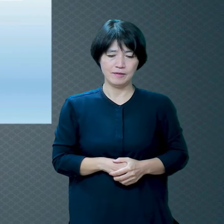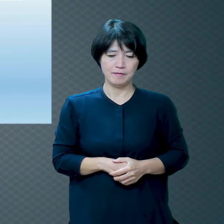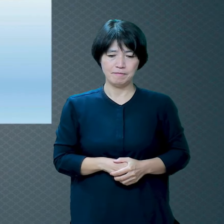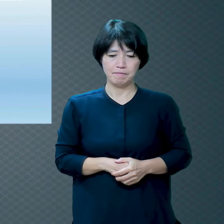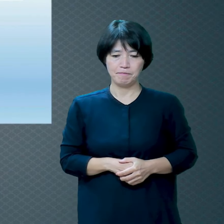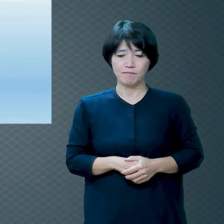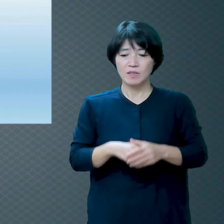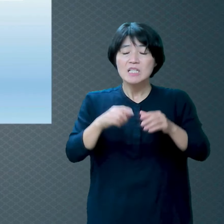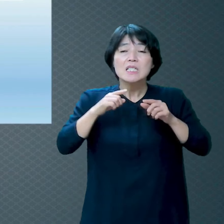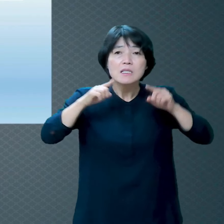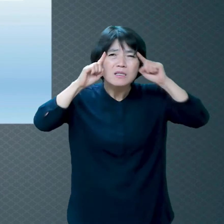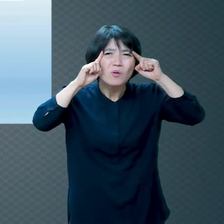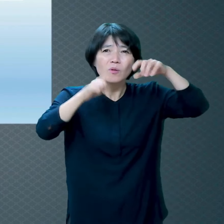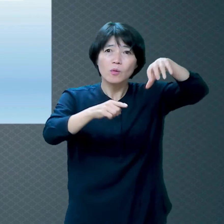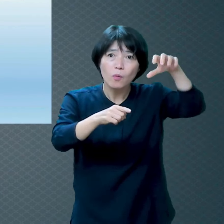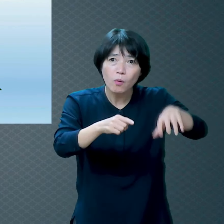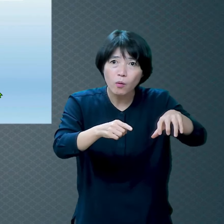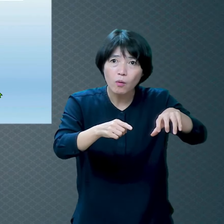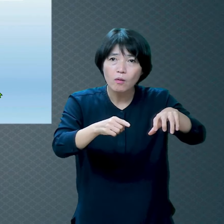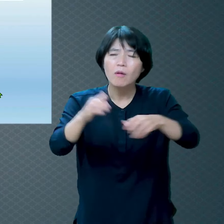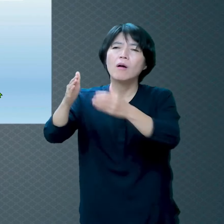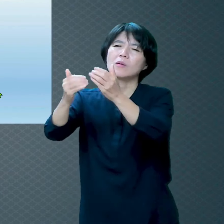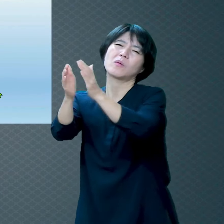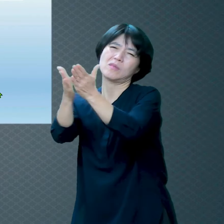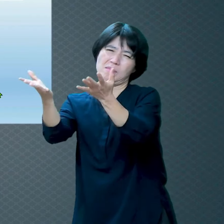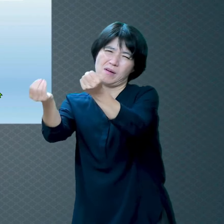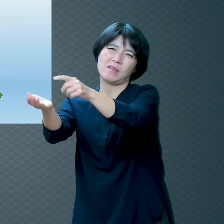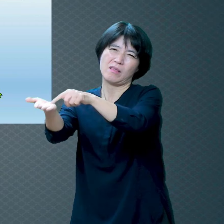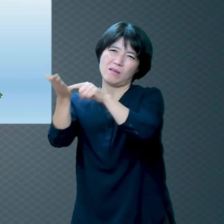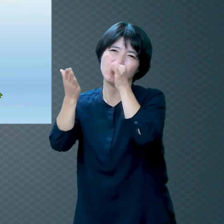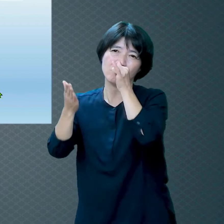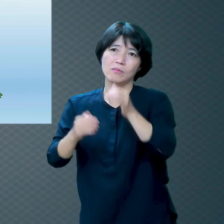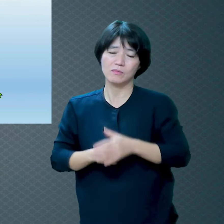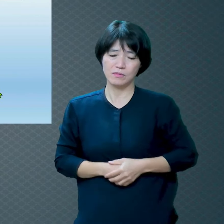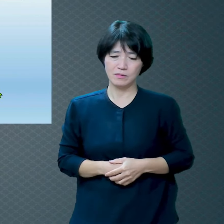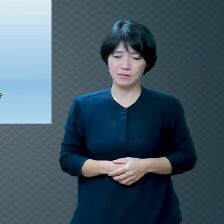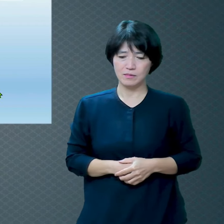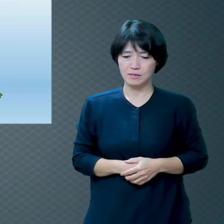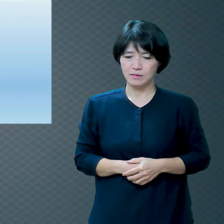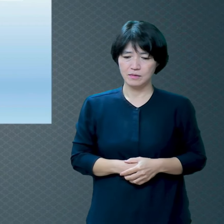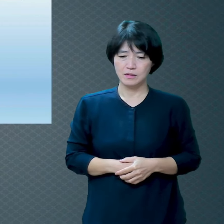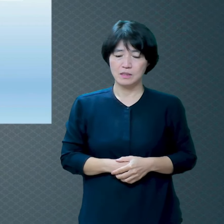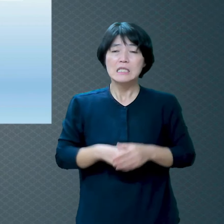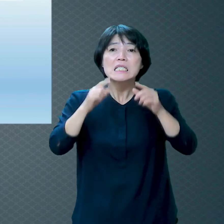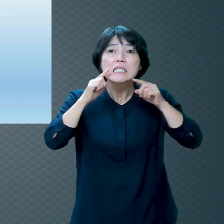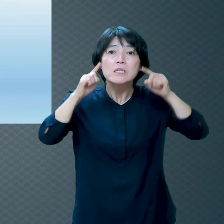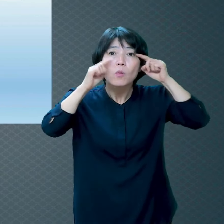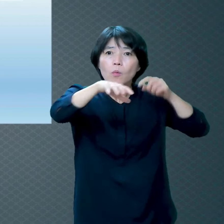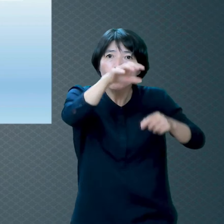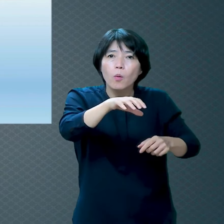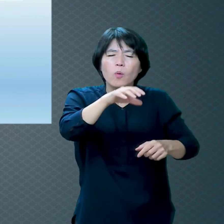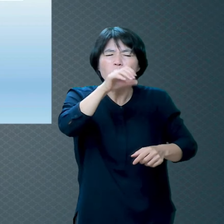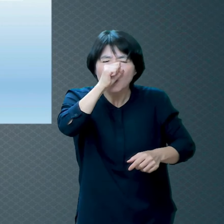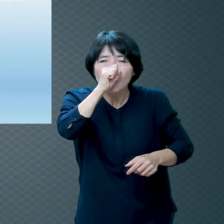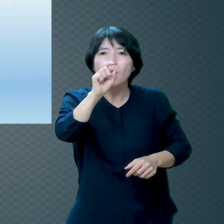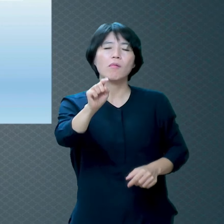지옥이라고 하는 것을 성경에서 많이 써놨는데 좋은 게 하나도 없어요